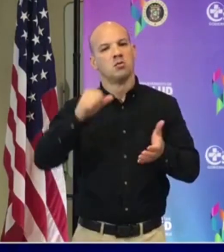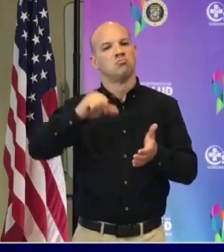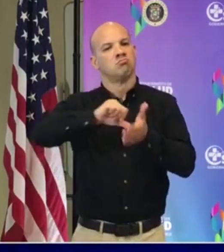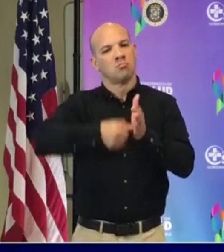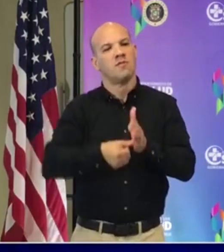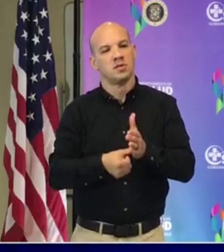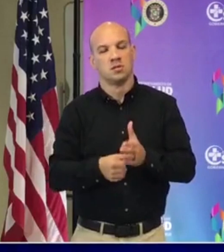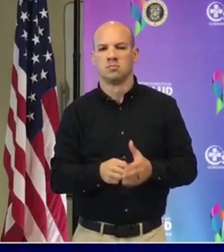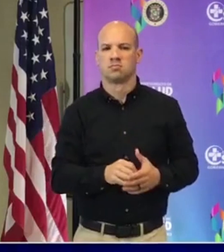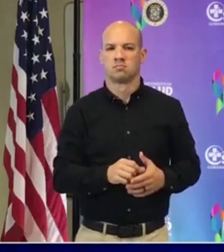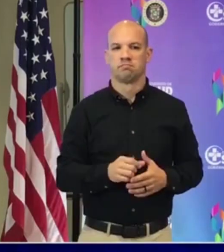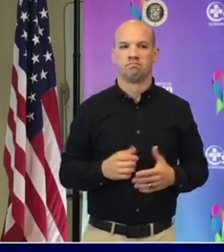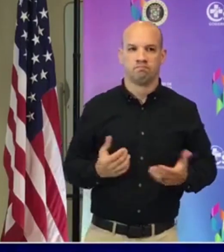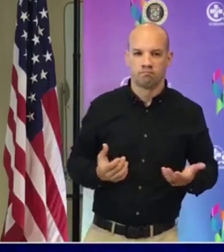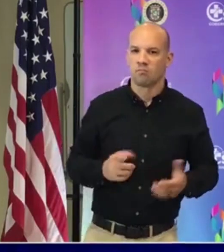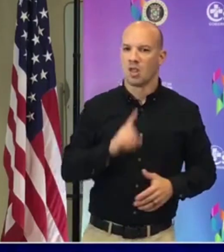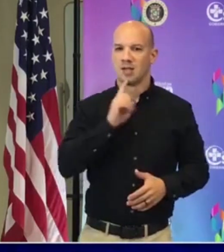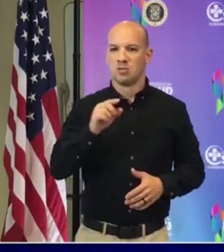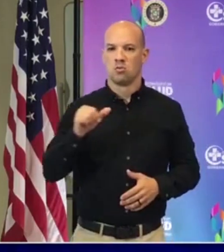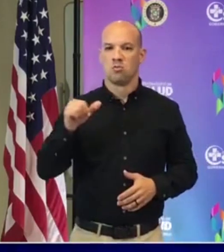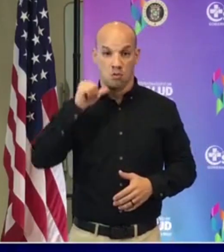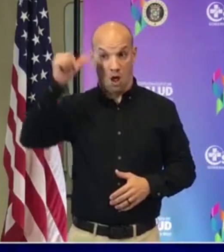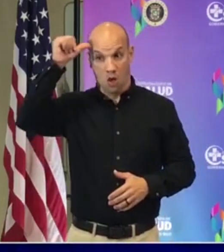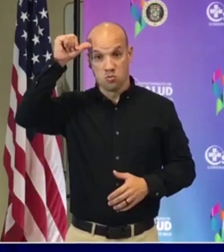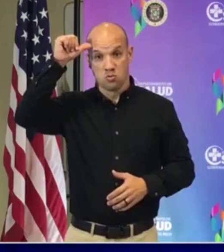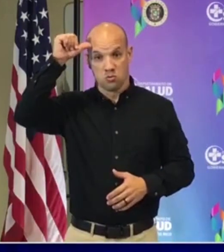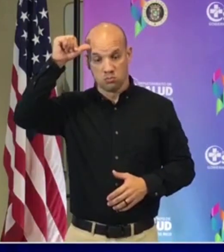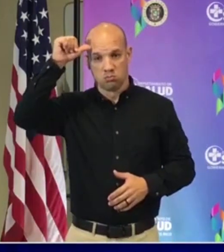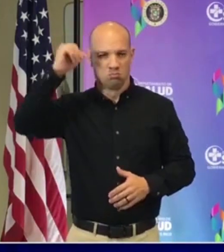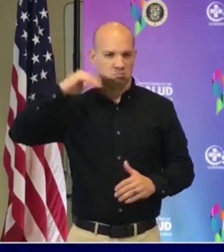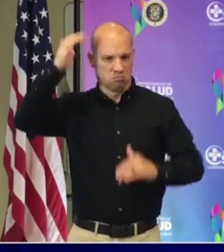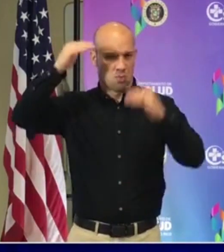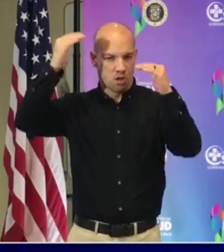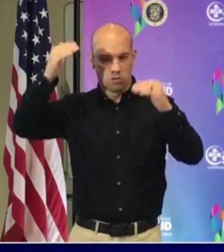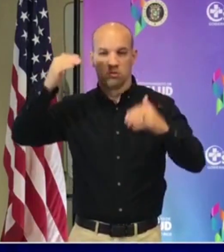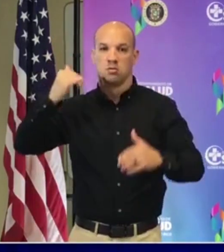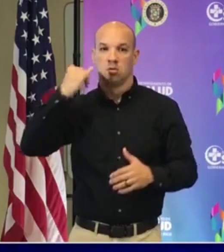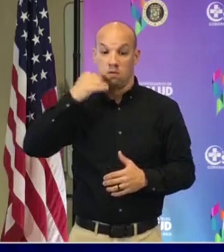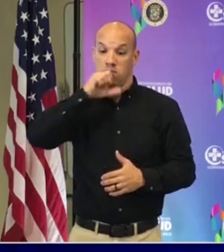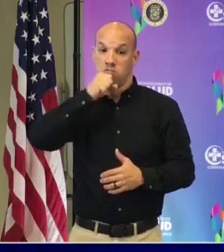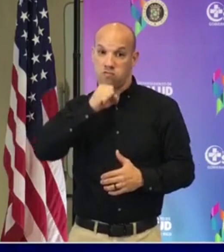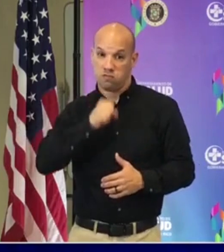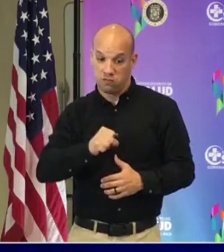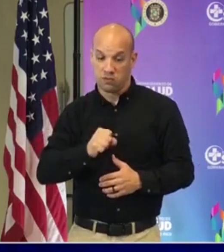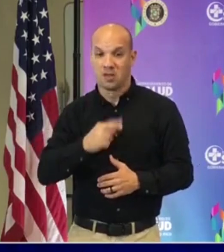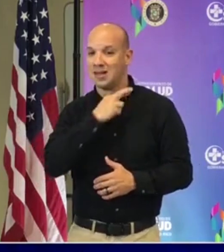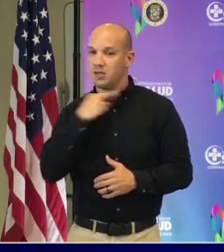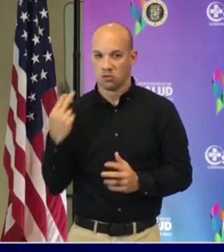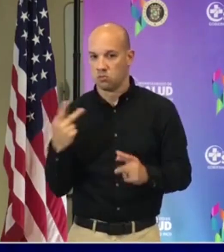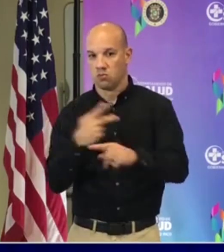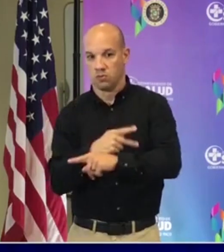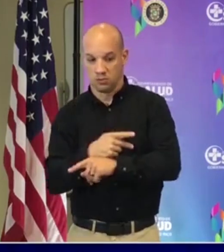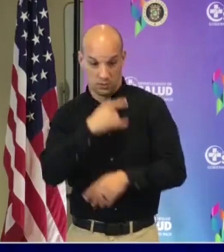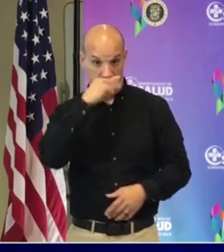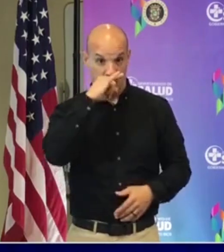que si bien es cierto que los adultos a mayor edad, ¿verdad?, mayor es el riesgo con este virus, los niños no están exentos